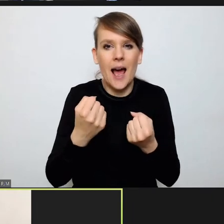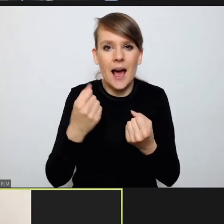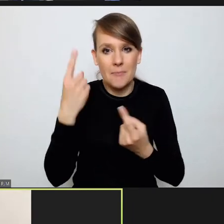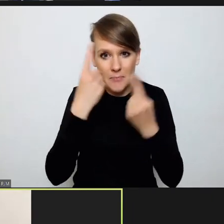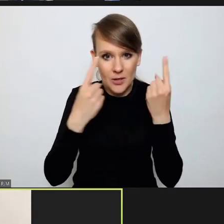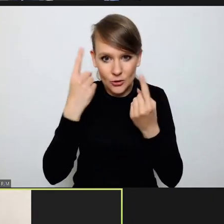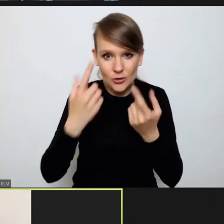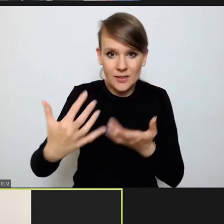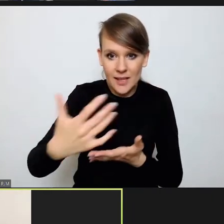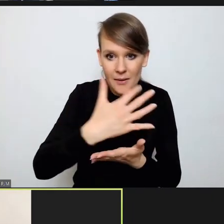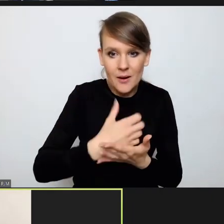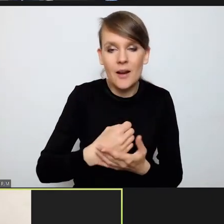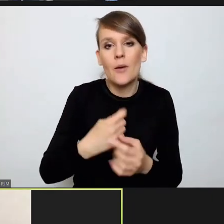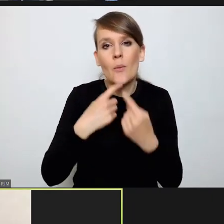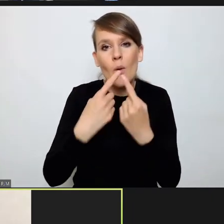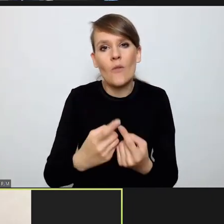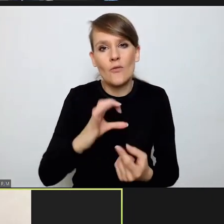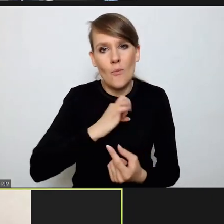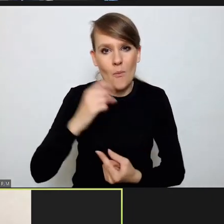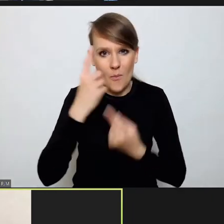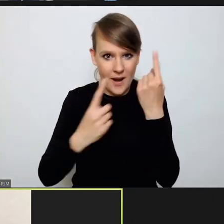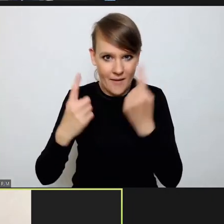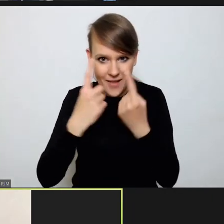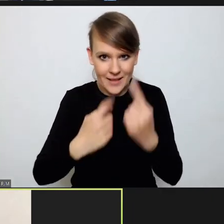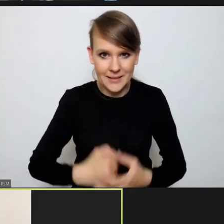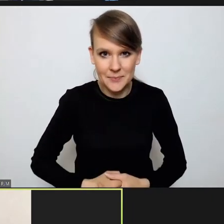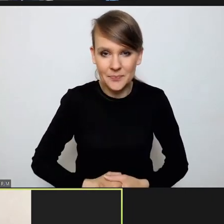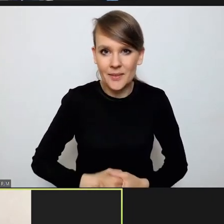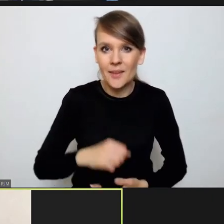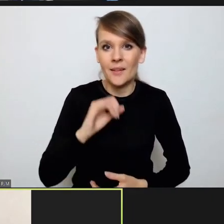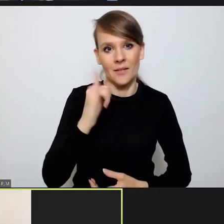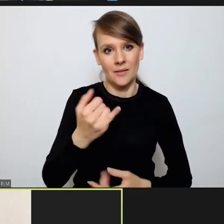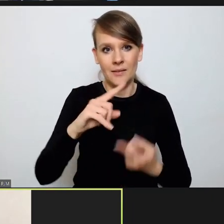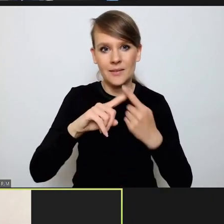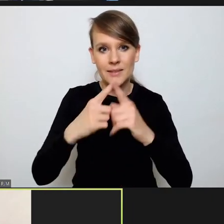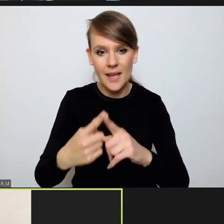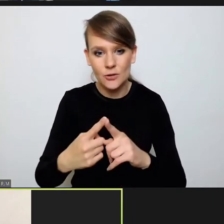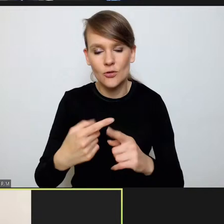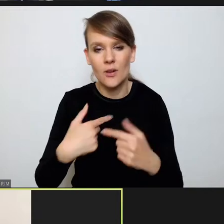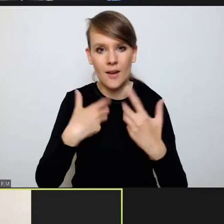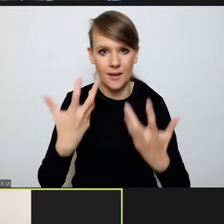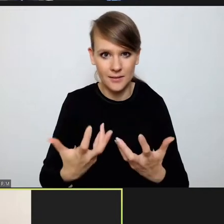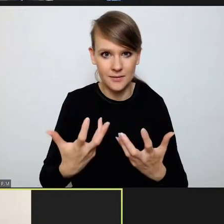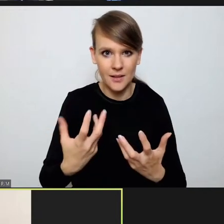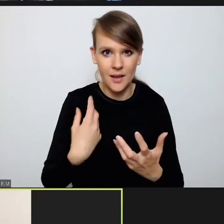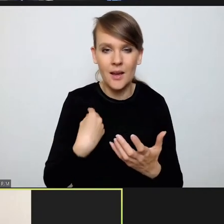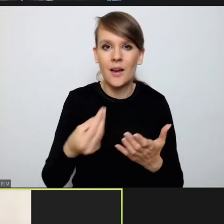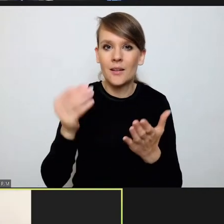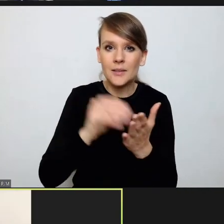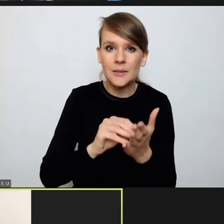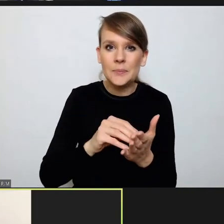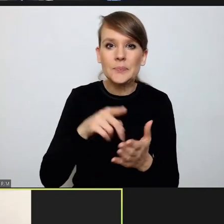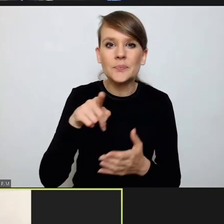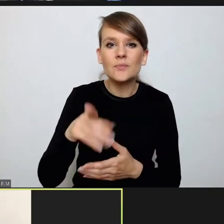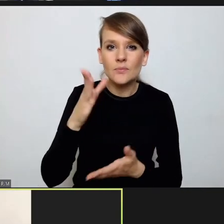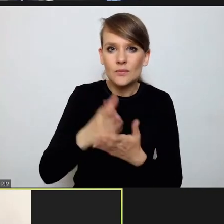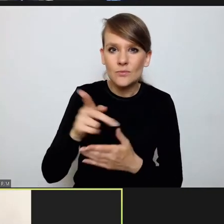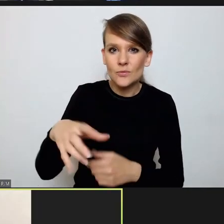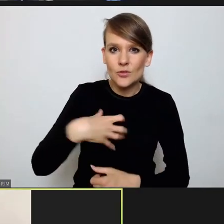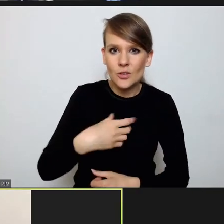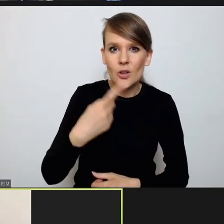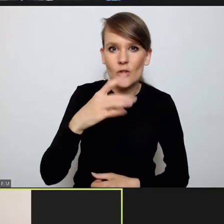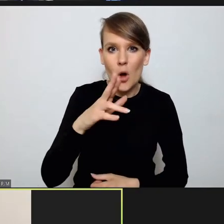się moją refleksją. W jakim sensie będę chciał rozwinąć to, co wydaje mi się zasygnalizował już pan dziekan